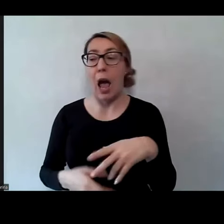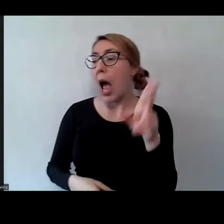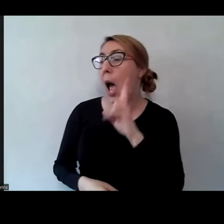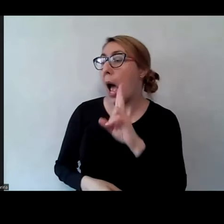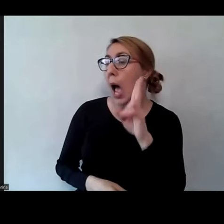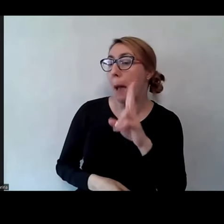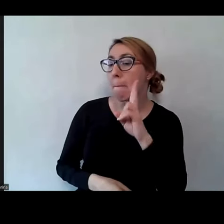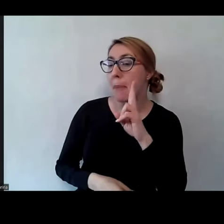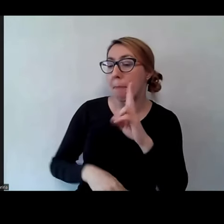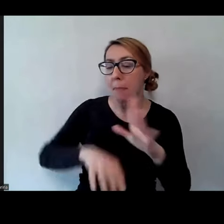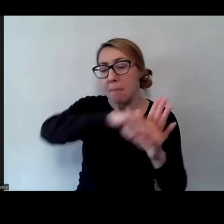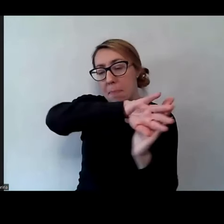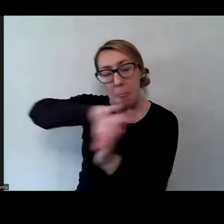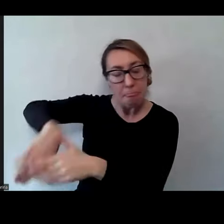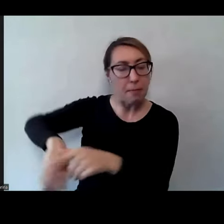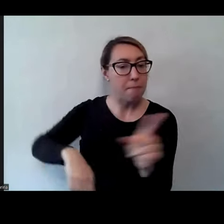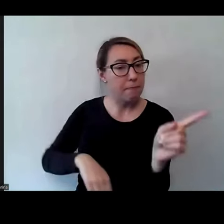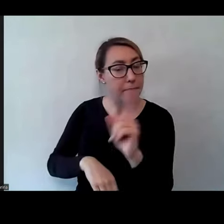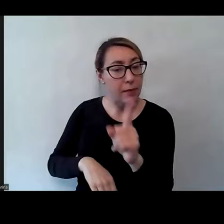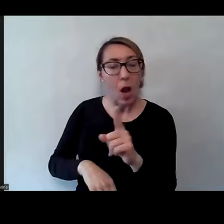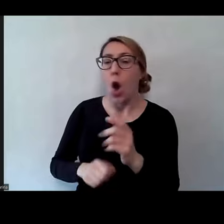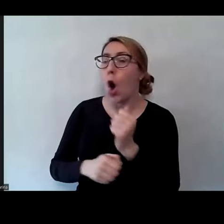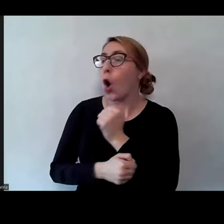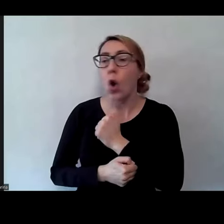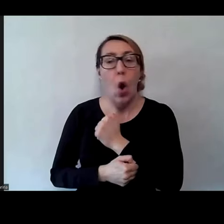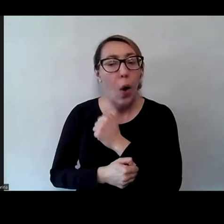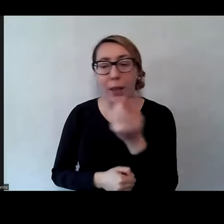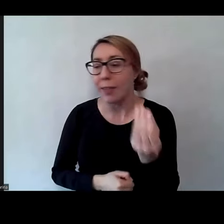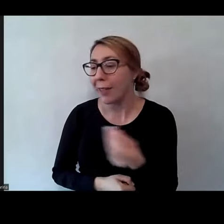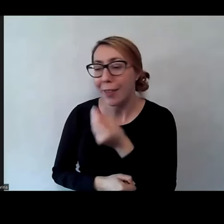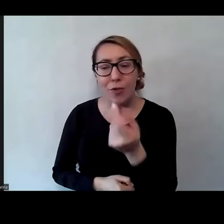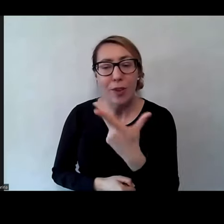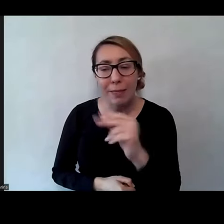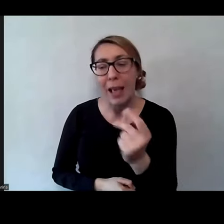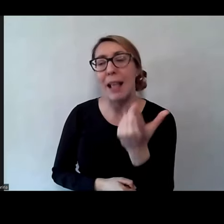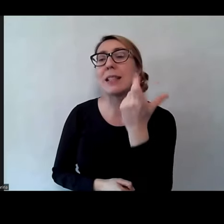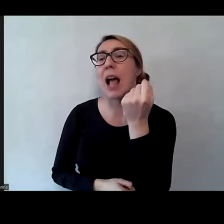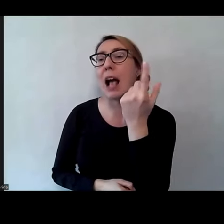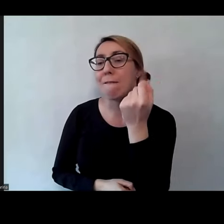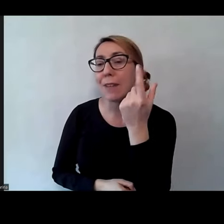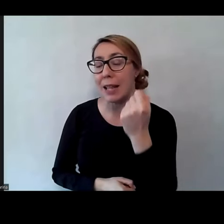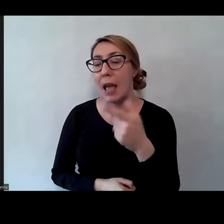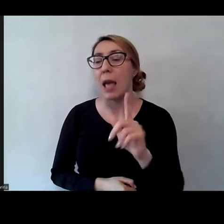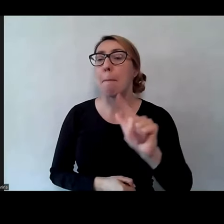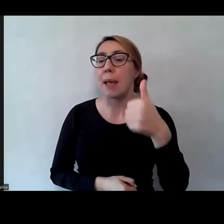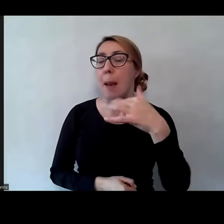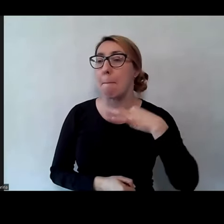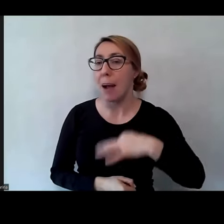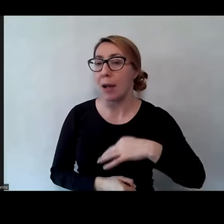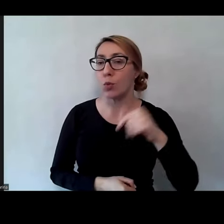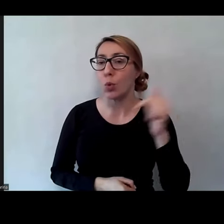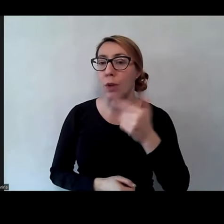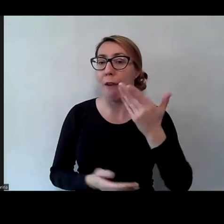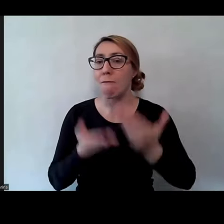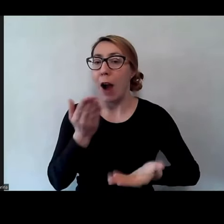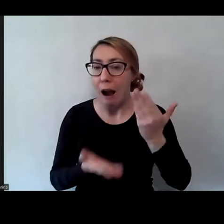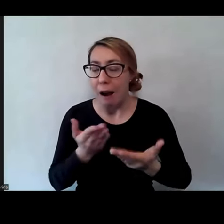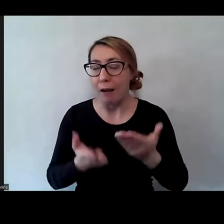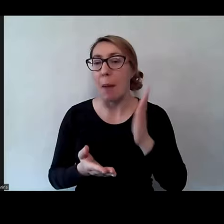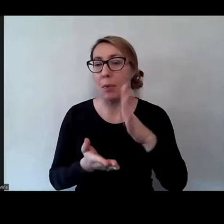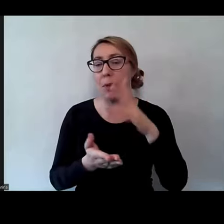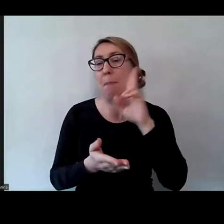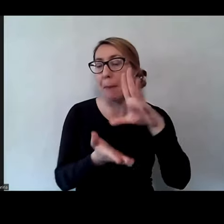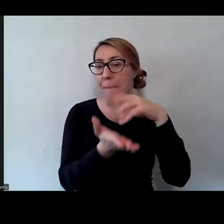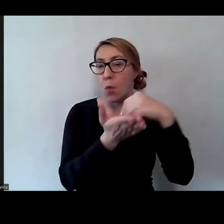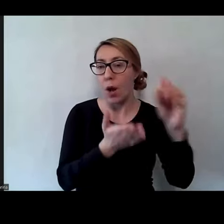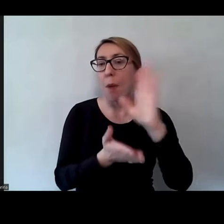odciąga mu tą rączkę i mówi, kochanie, jeszcze nie, za chwileczkę, bo najpierw pani musi zważyć, potem mamusia zapłaci